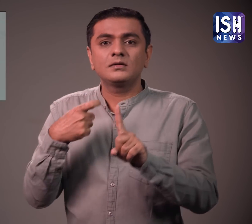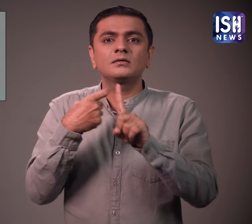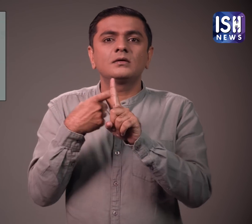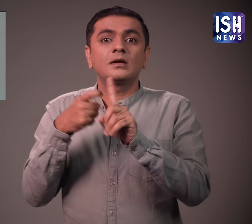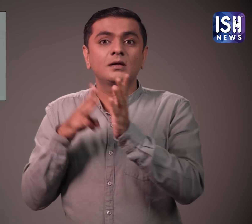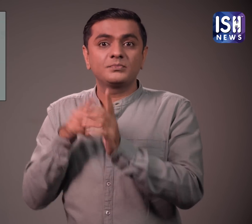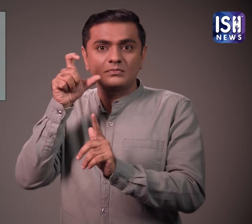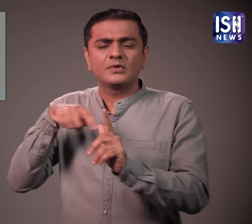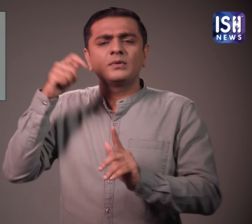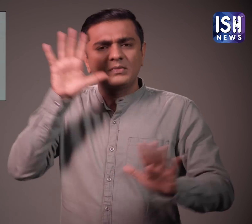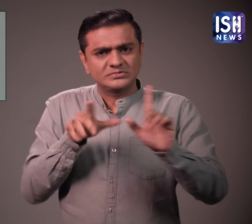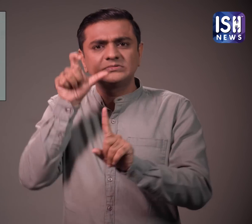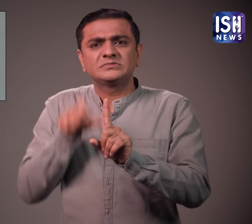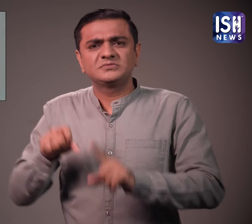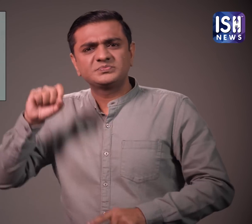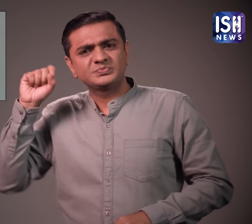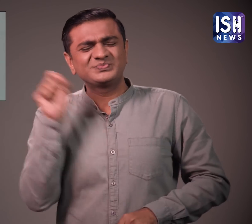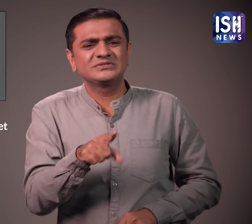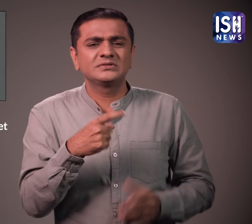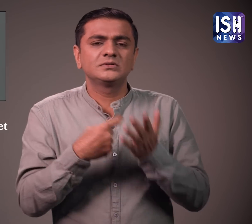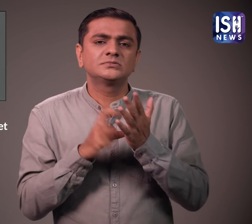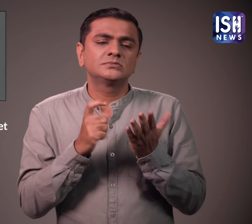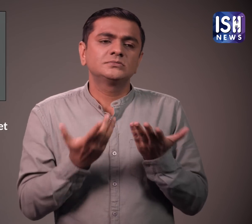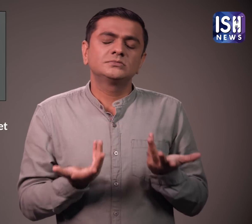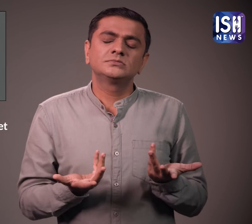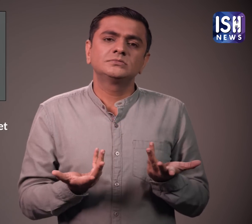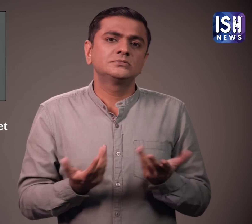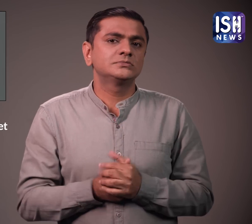अभिनेदा केके मैनन ने रुचा के बयान पर प्रतिक्रिया देते हुए लिखा